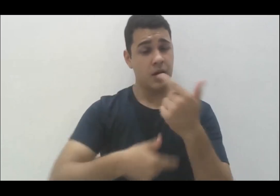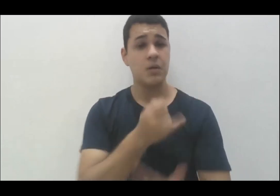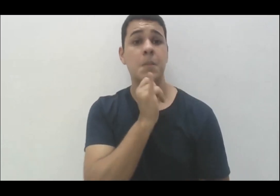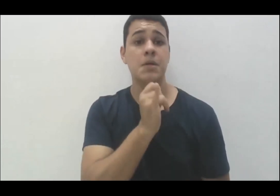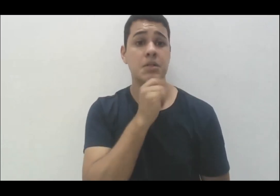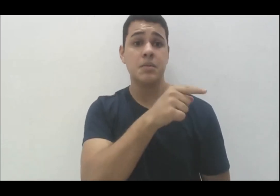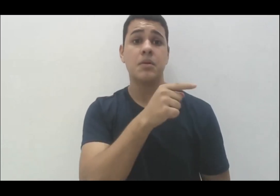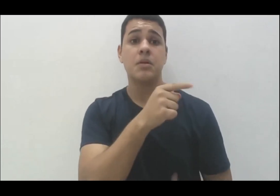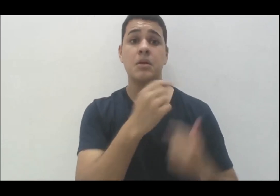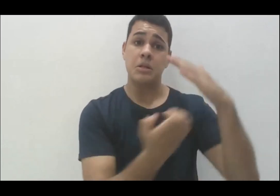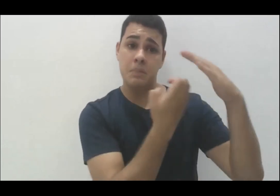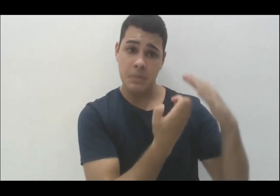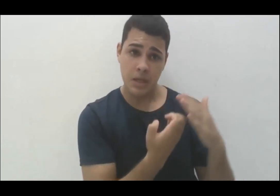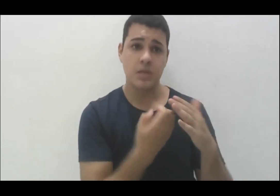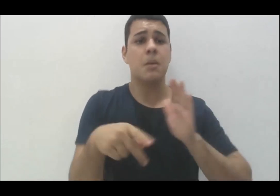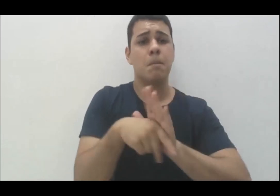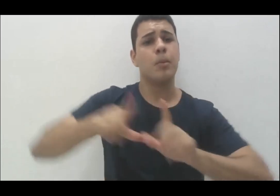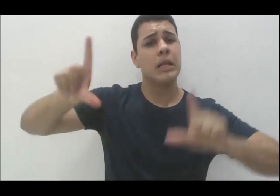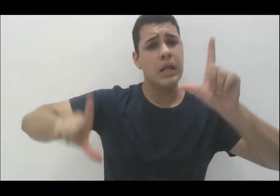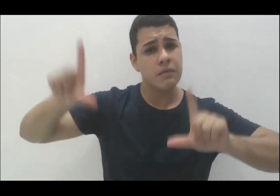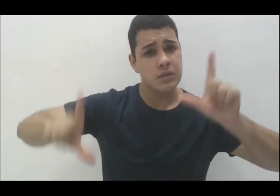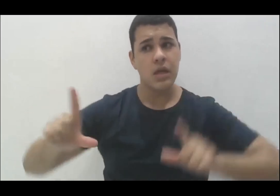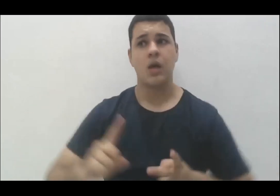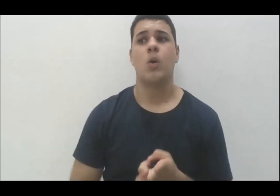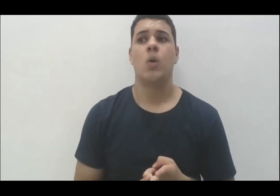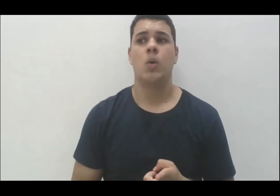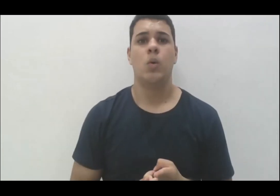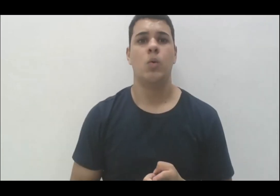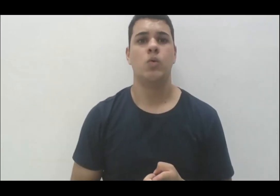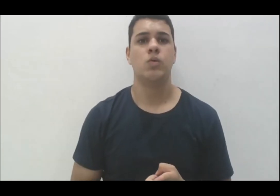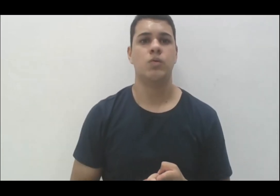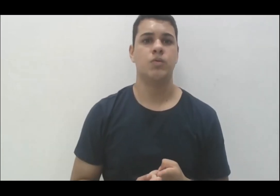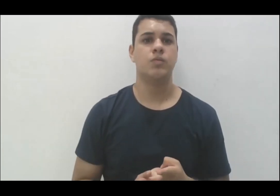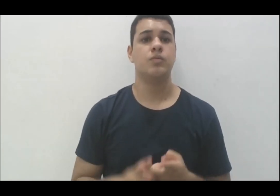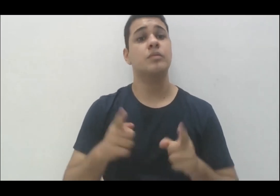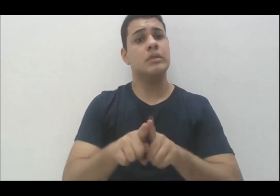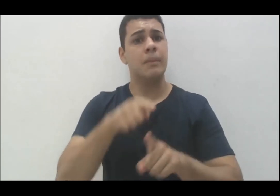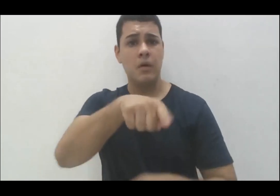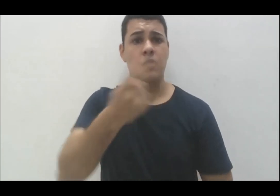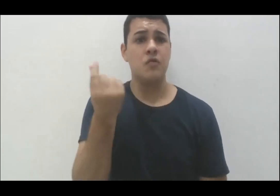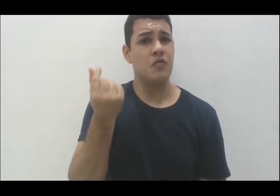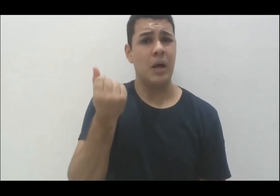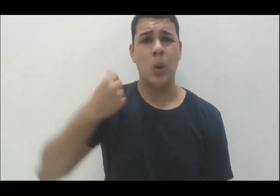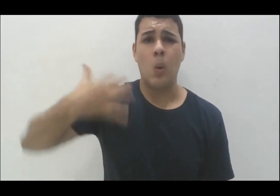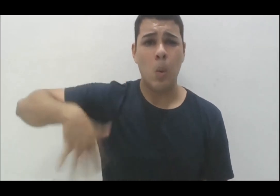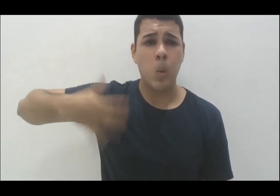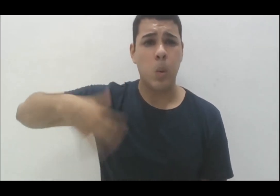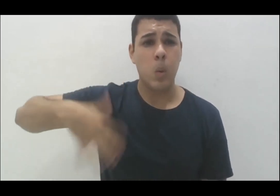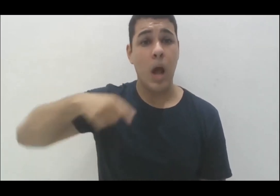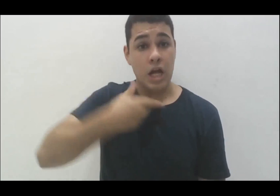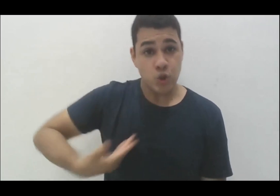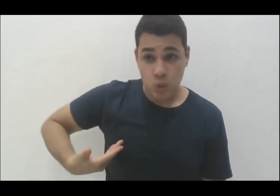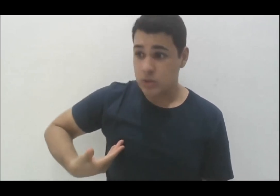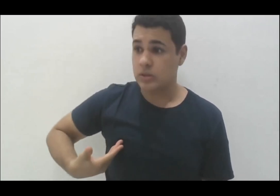nas emissoras de TV e cobram um preço que as instituições públicas não têm